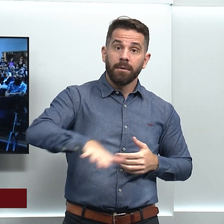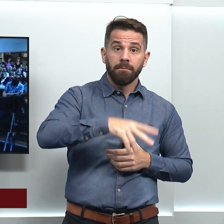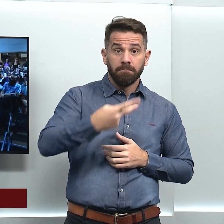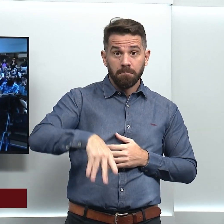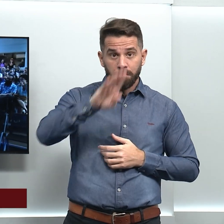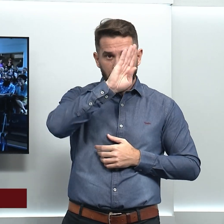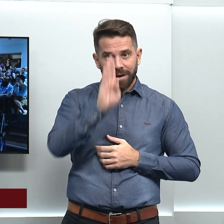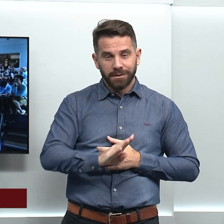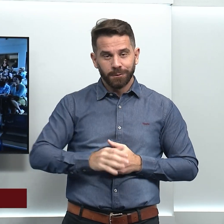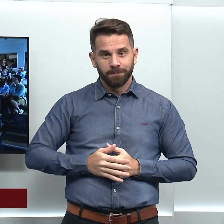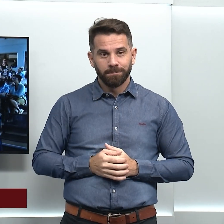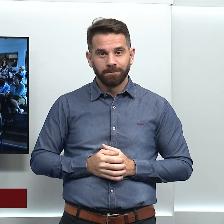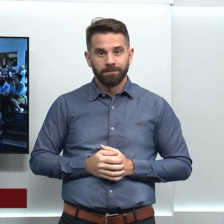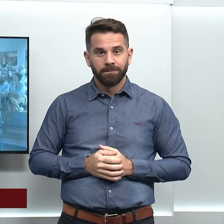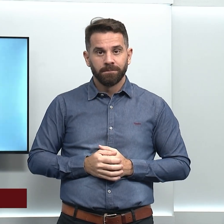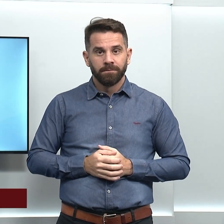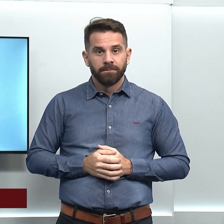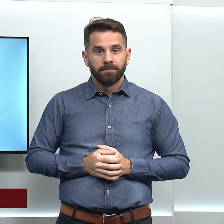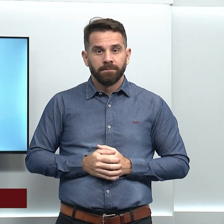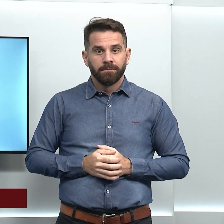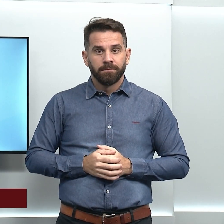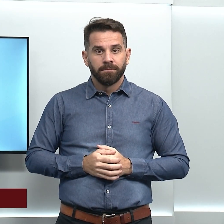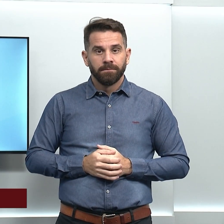Não, venha participar. É. Obrigado.